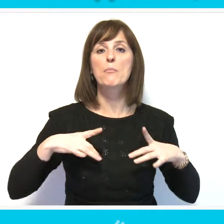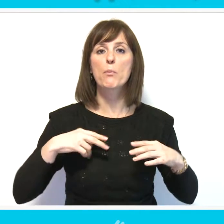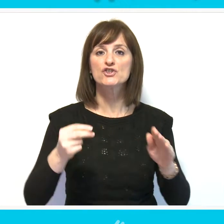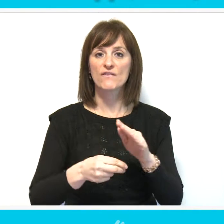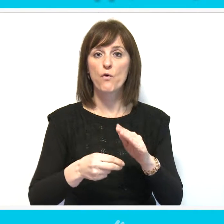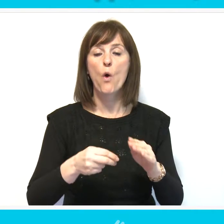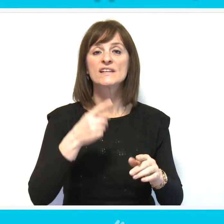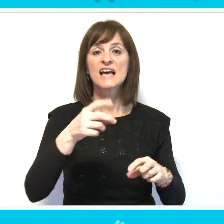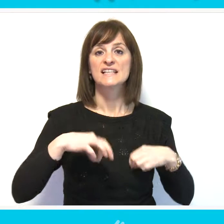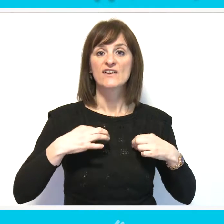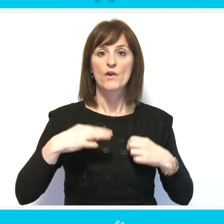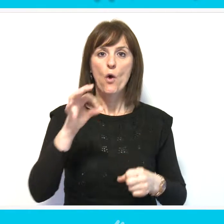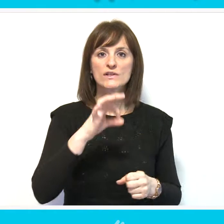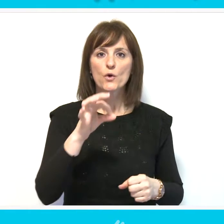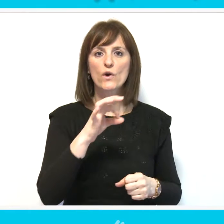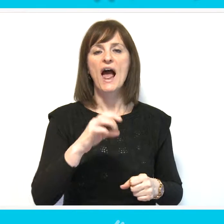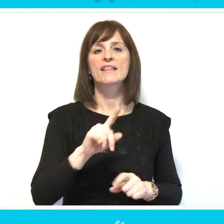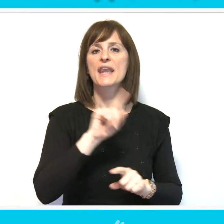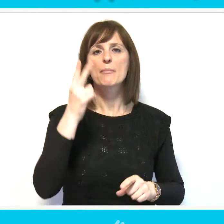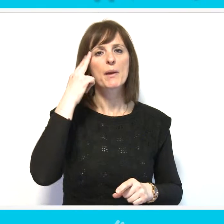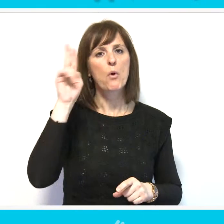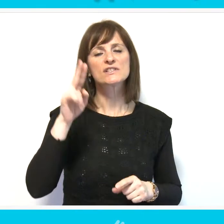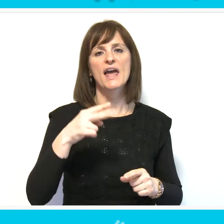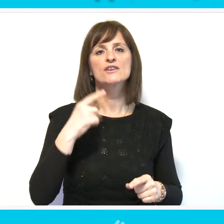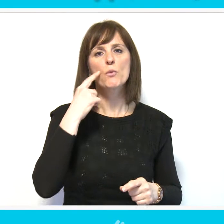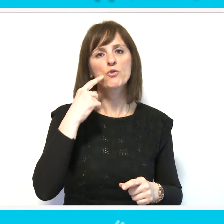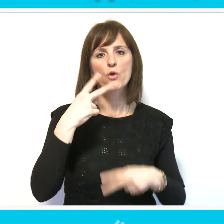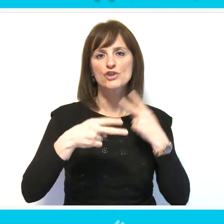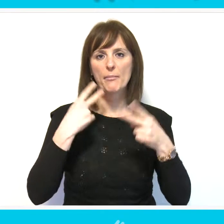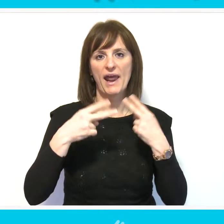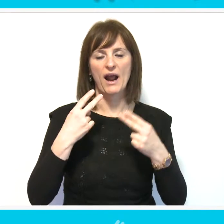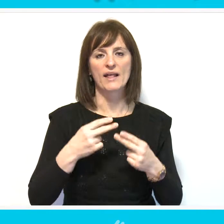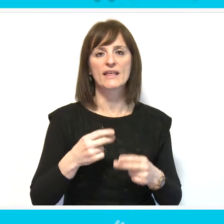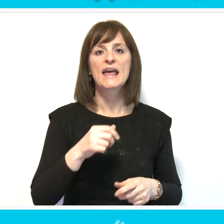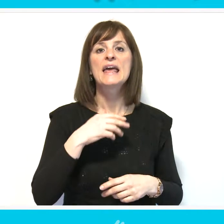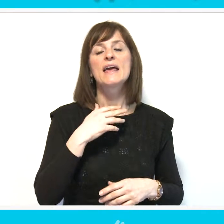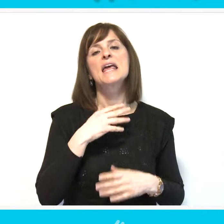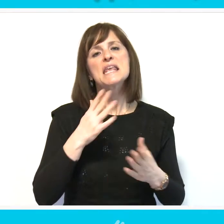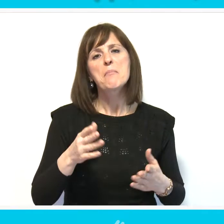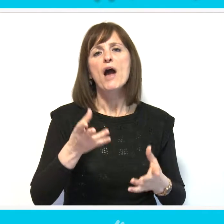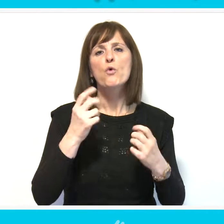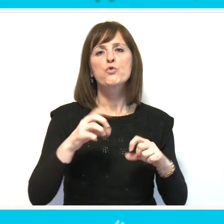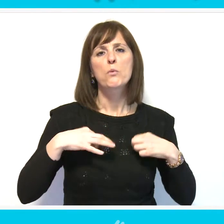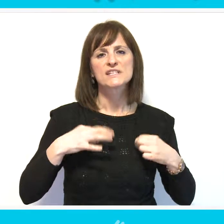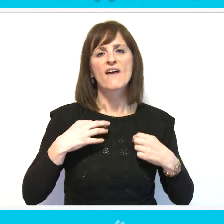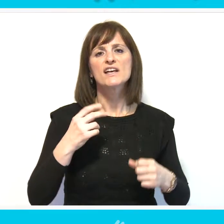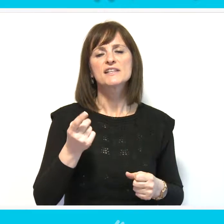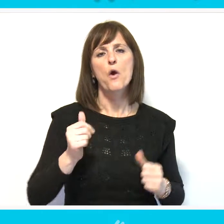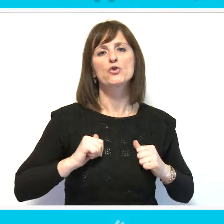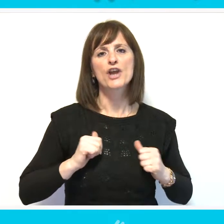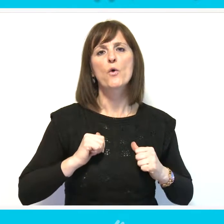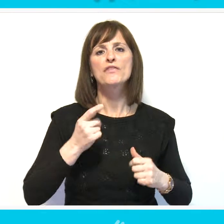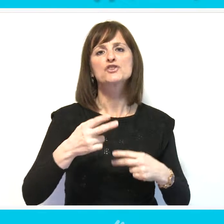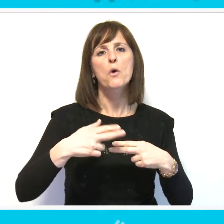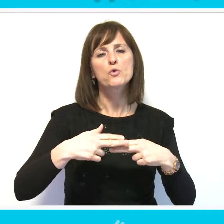Republički fond za zdravstvene osiguranje ne prepoznaje stomatološke usluge. Ipak u Domu zdravlja očekuju da